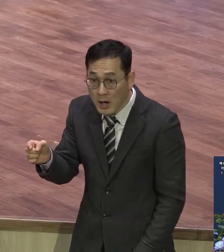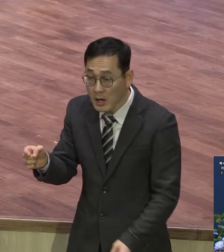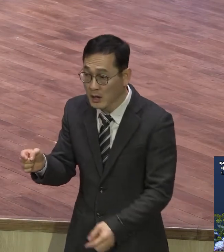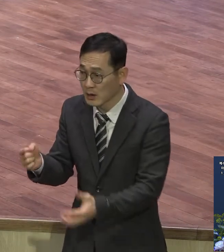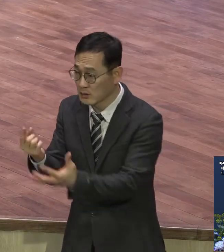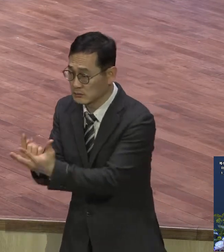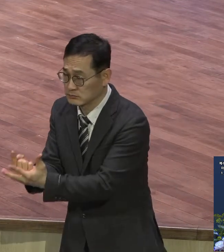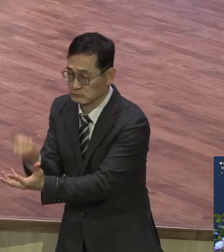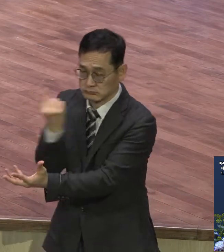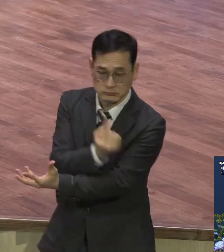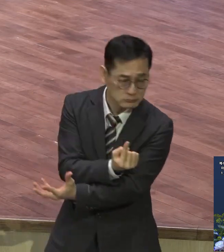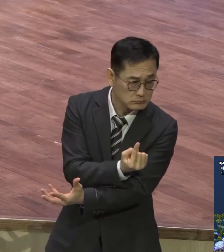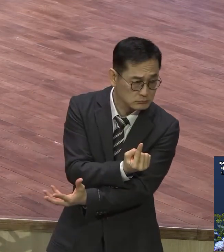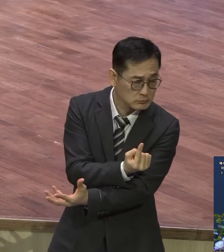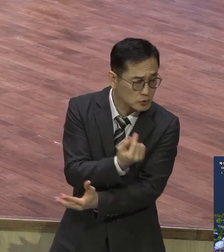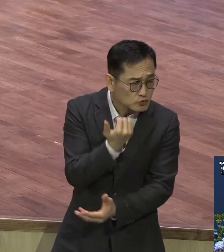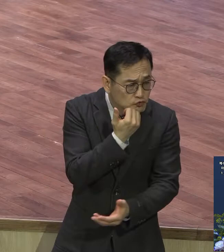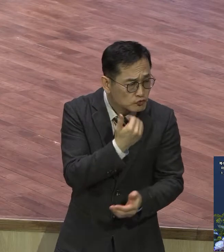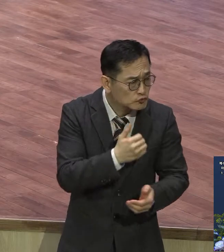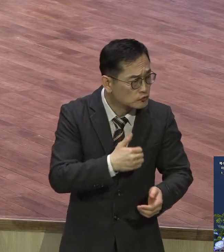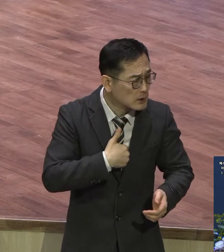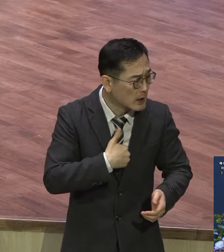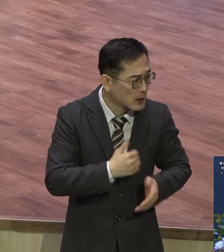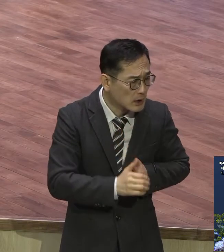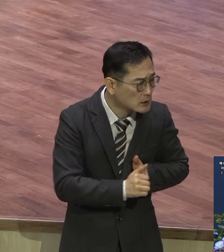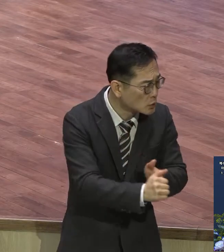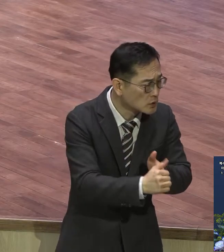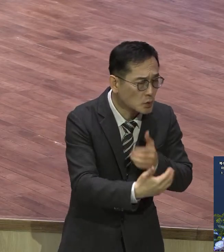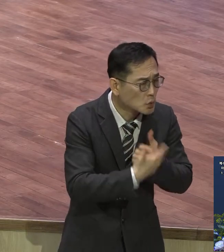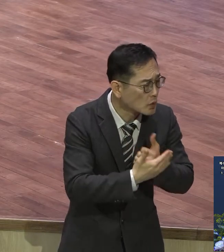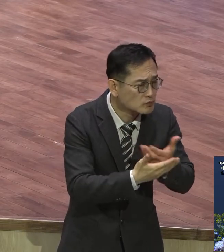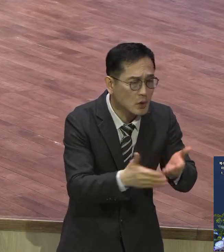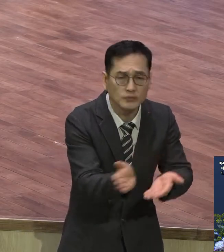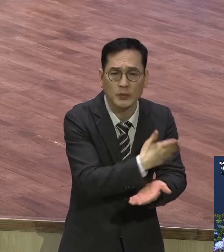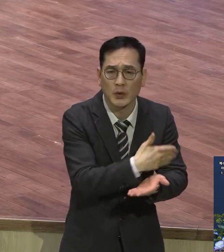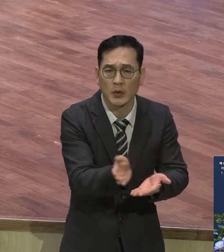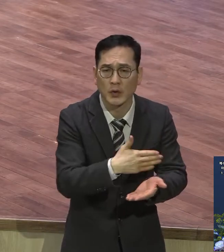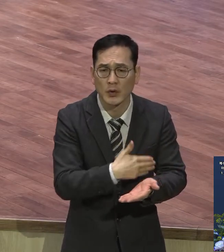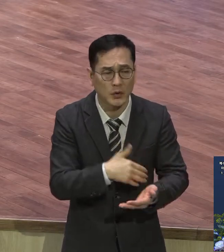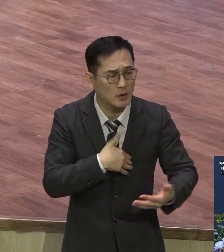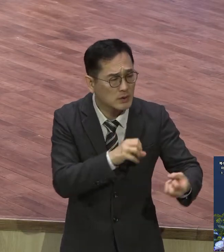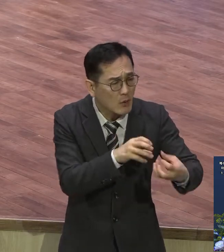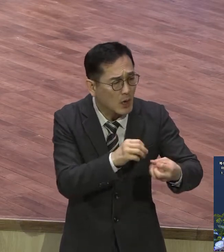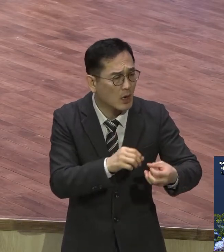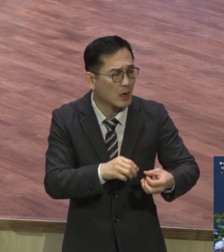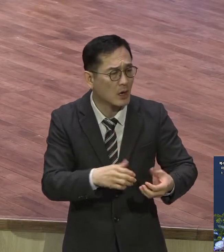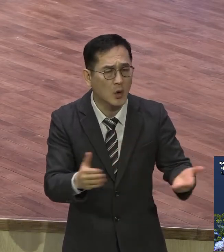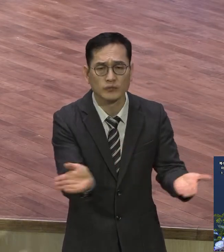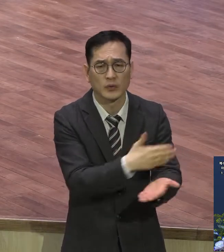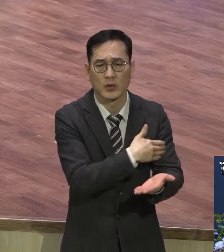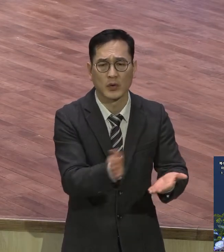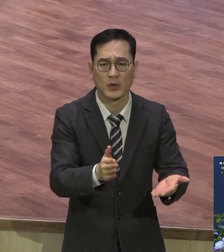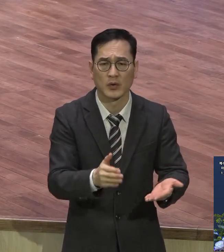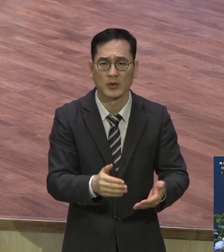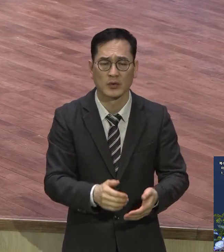누구 따뜻하게 손 하나 잡아준 사람도 없고 그렇게 대화해 준 사람도 없다는 거예요 그러니까 나오니까